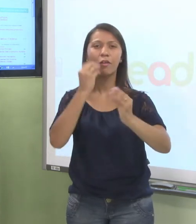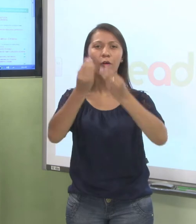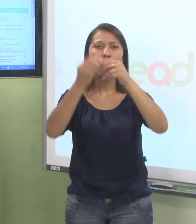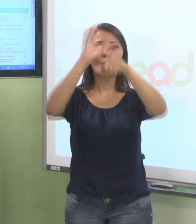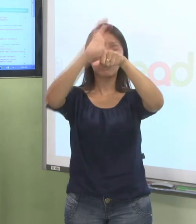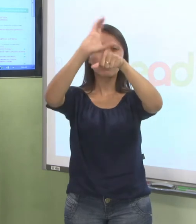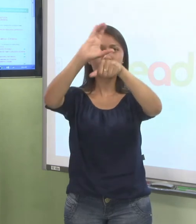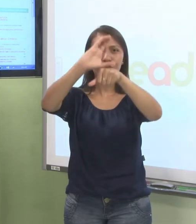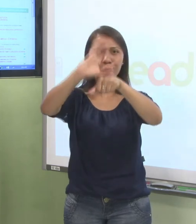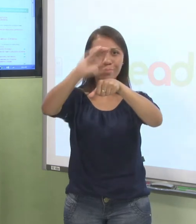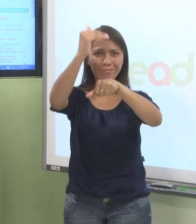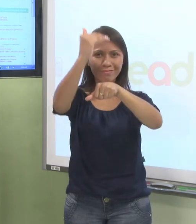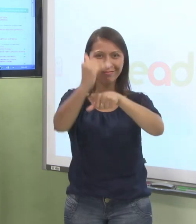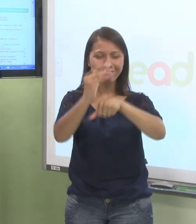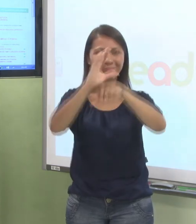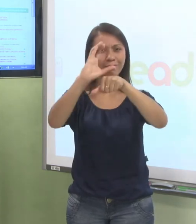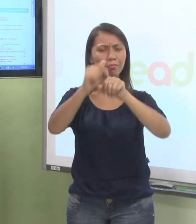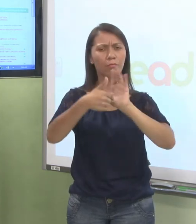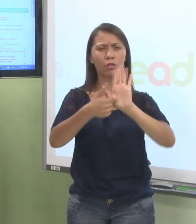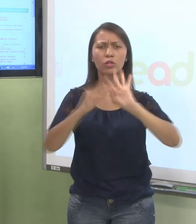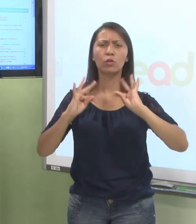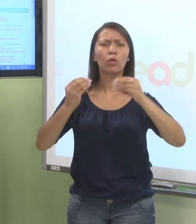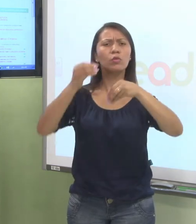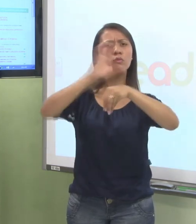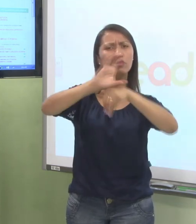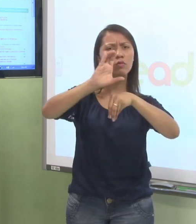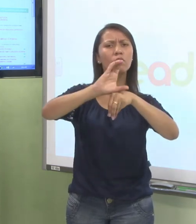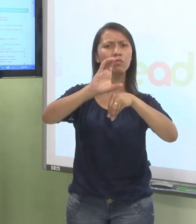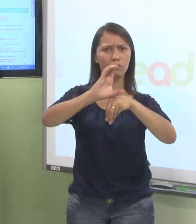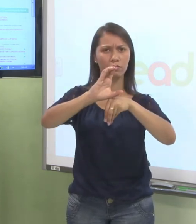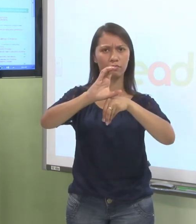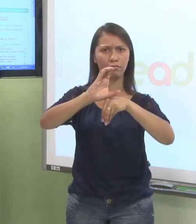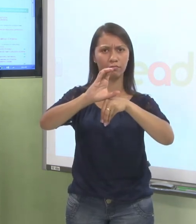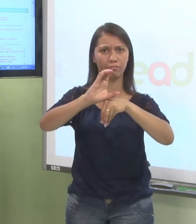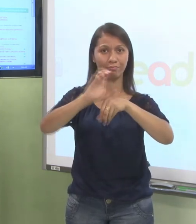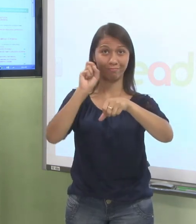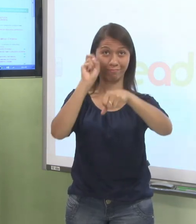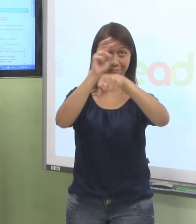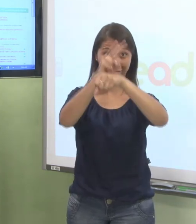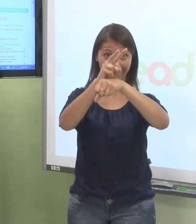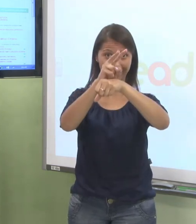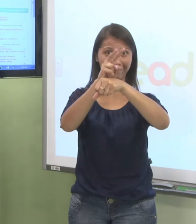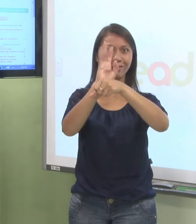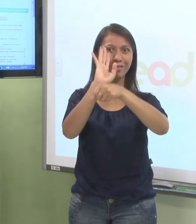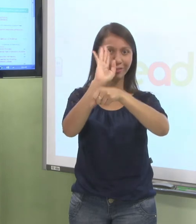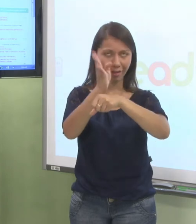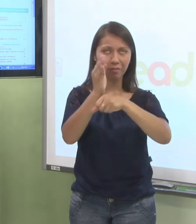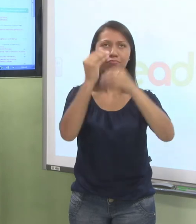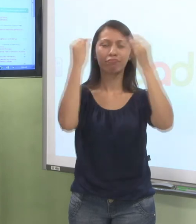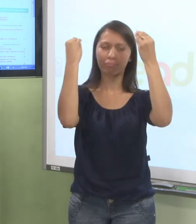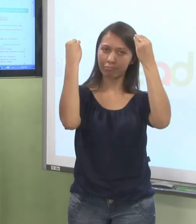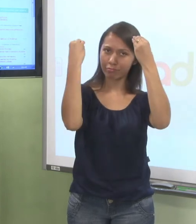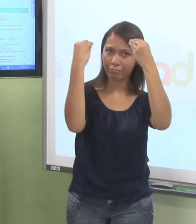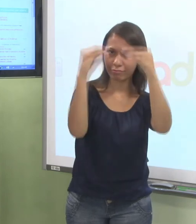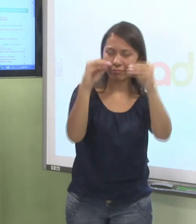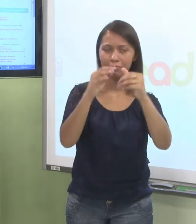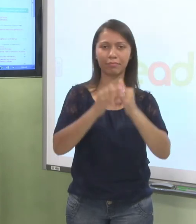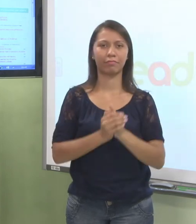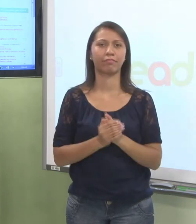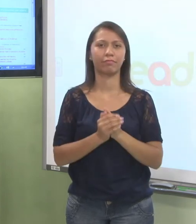que é isso? Aqui mostram todos os cursos que você está cadastrado. No caso, no ambiente de vocês, vai mostrar a